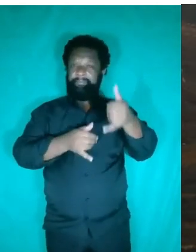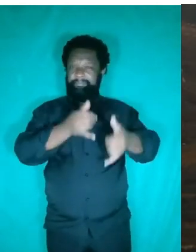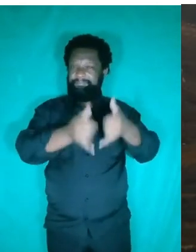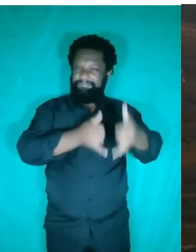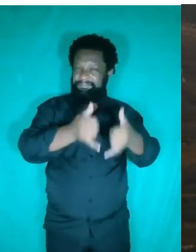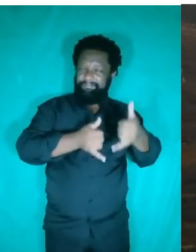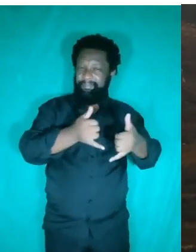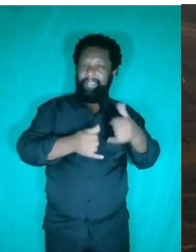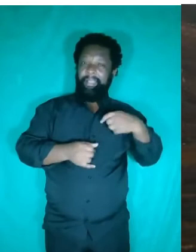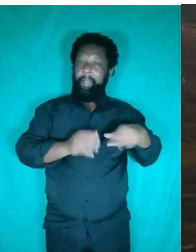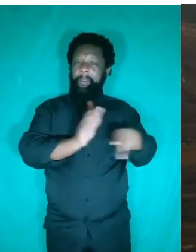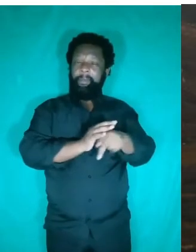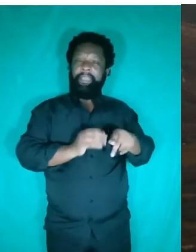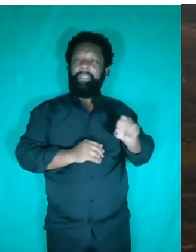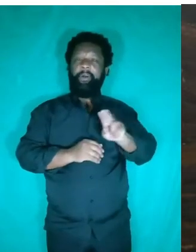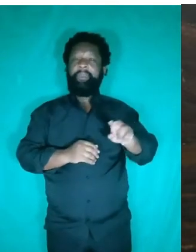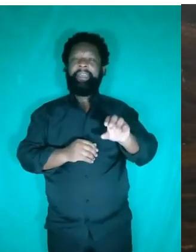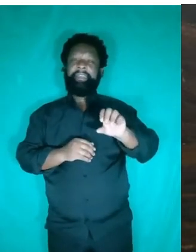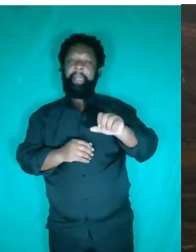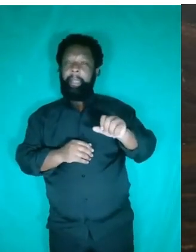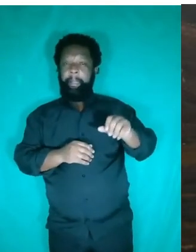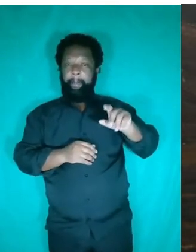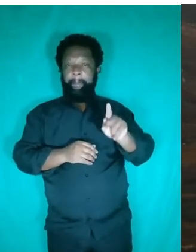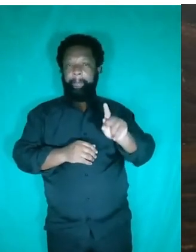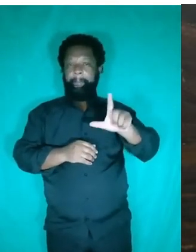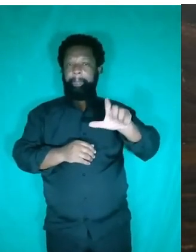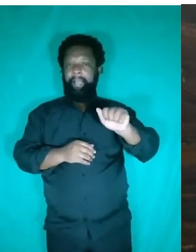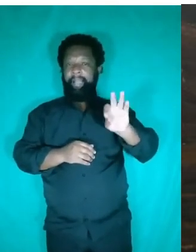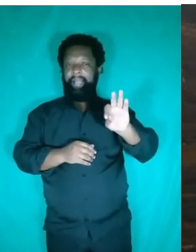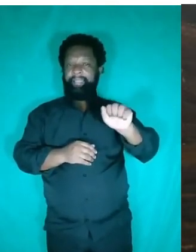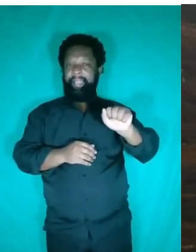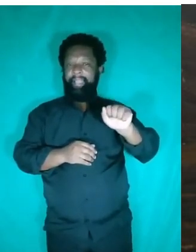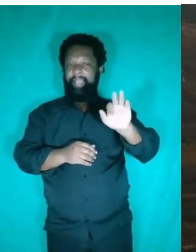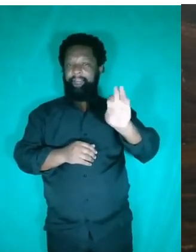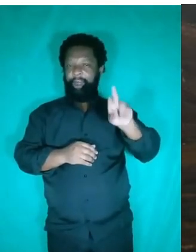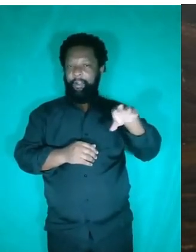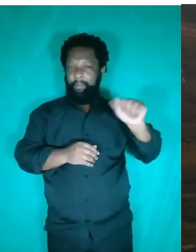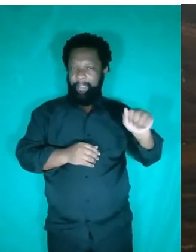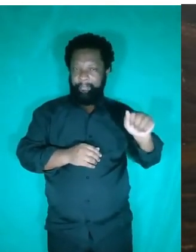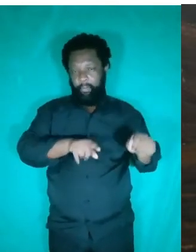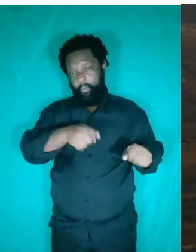calçado. É o calçado conhecido como plataforma e o calçado conhecido como salto-agulha.